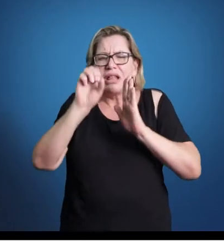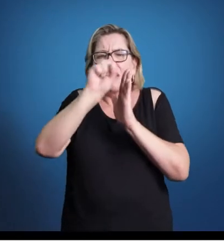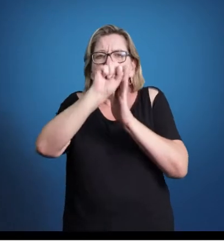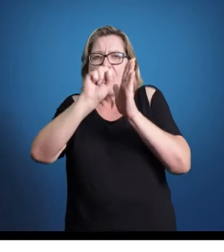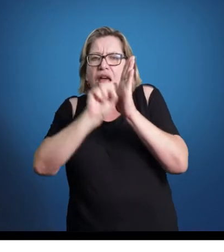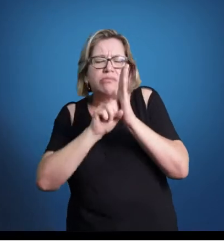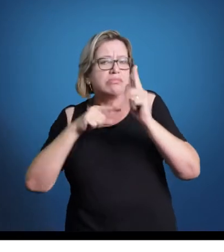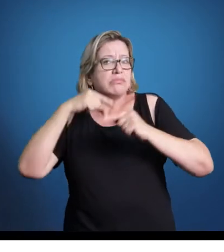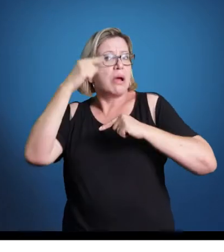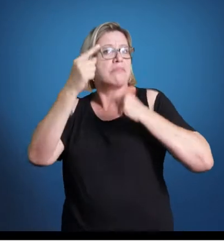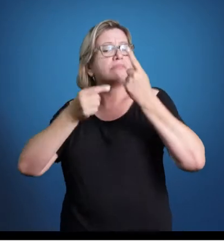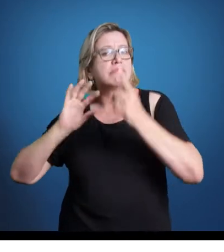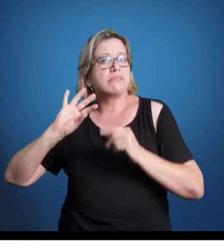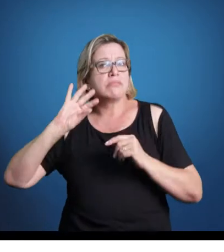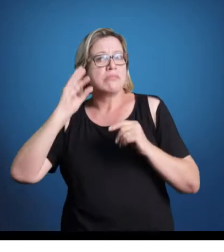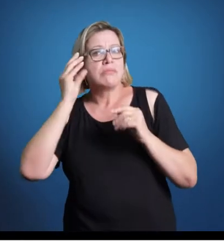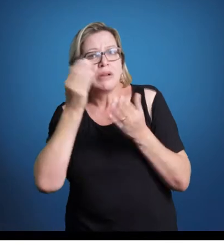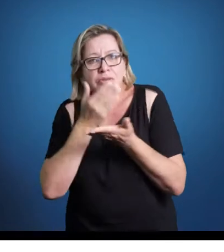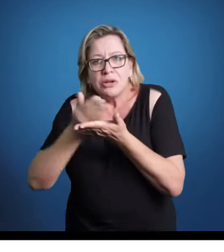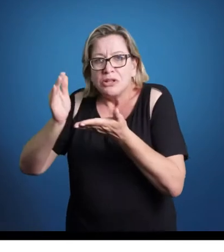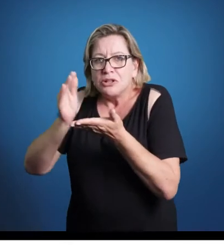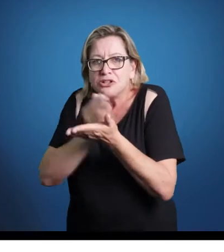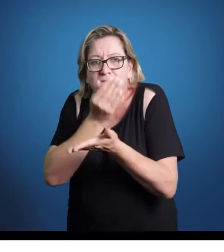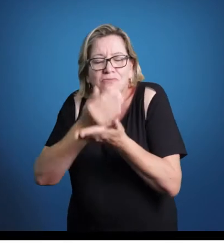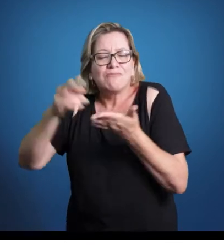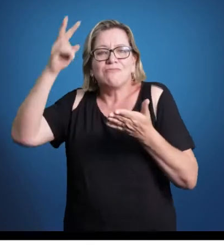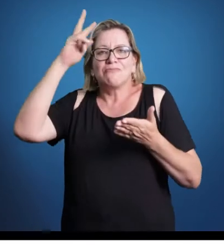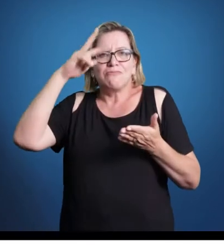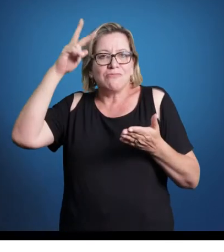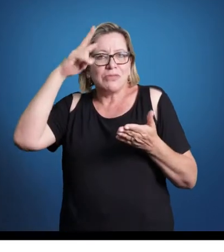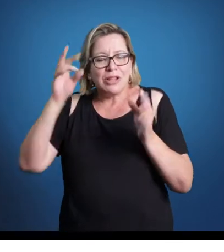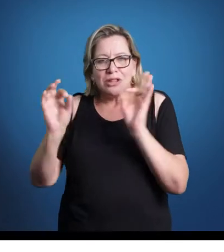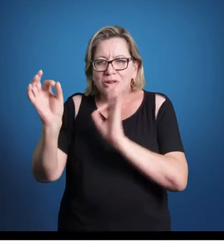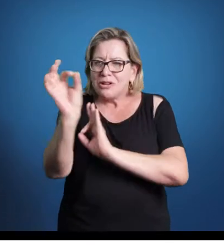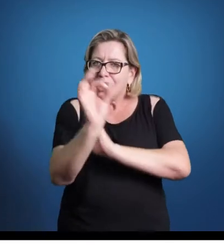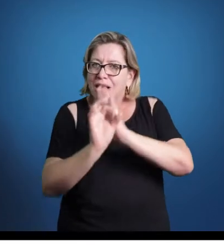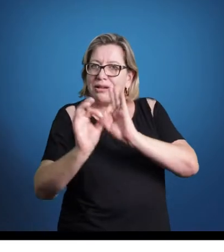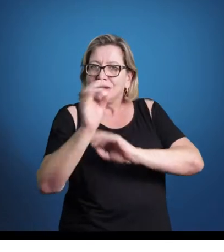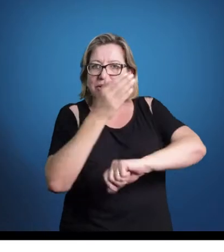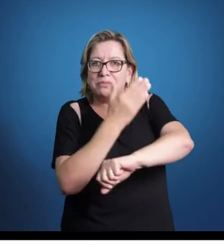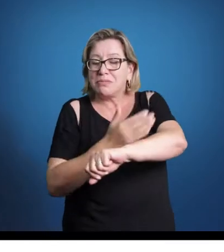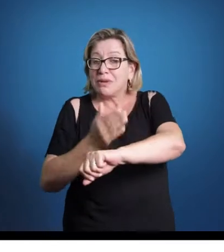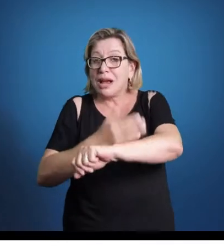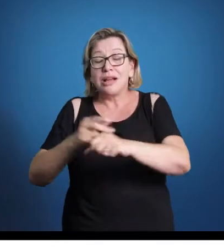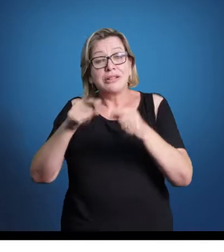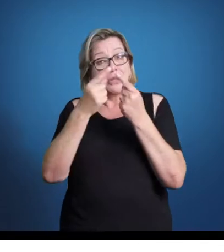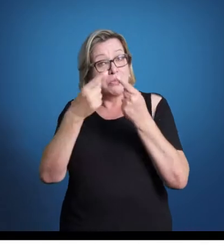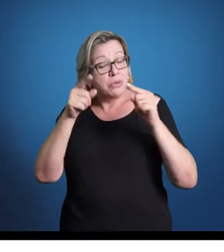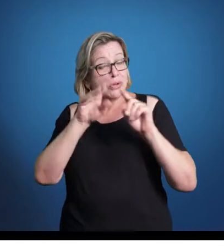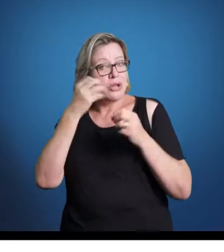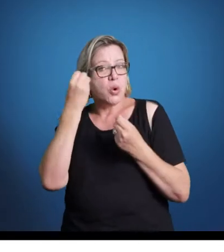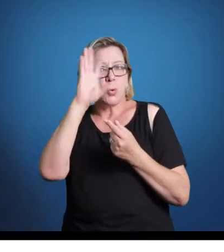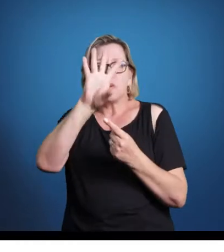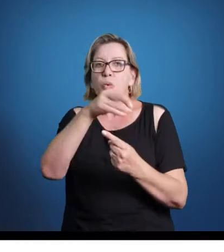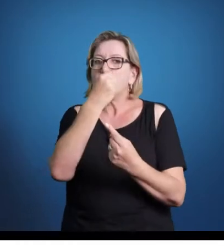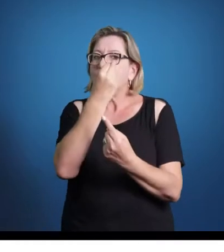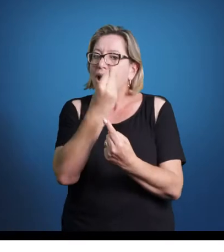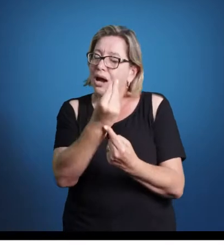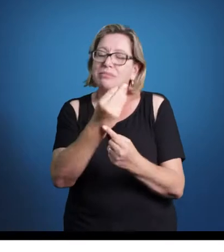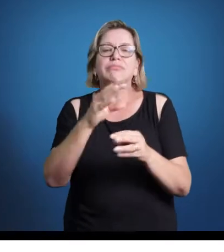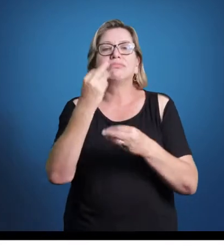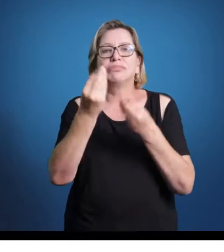depois dos acontecimentos, tentando agrupar determinadas práticas musicais ou artísticas, se o foco for outras artes,